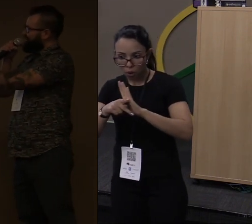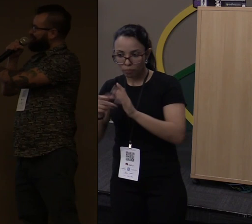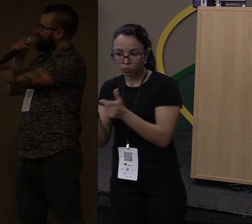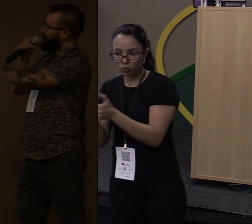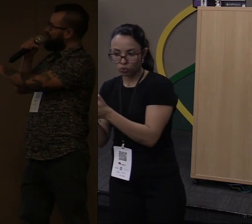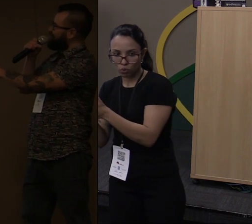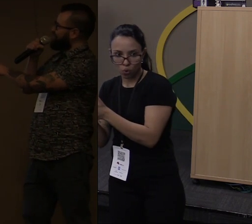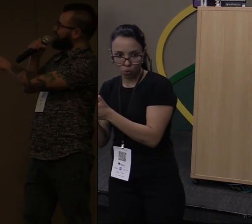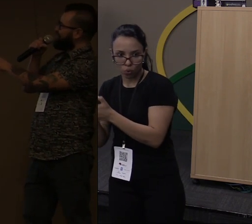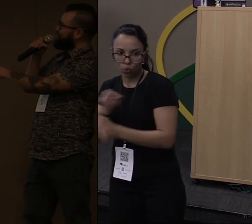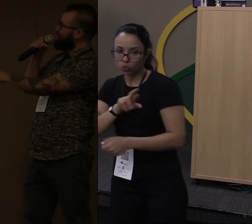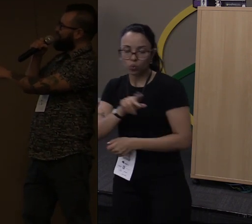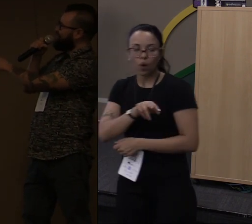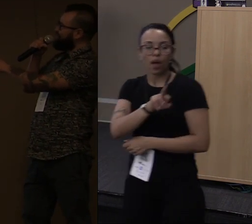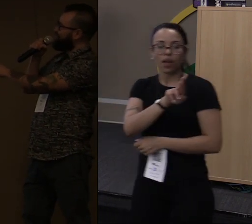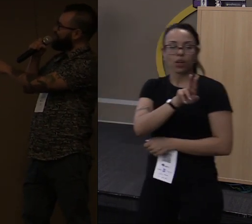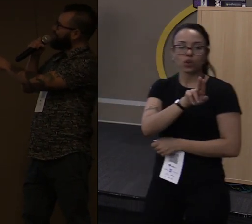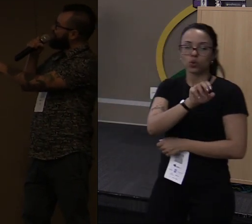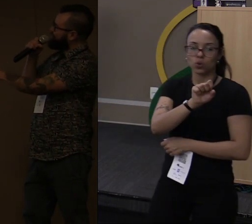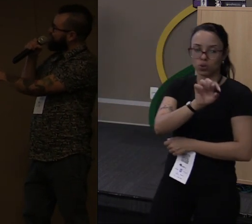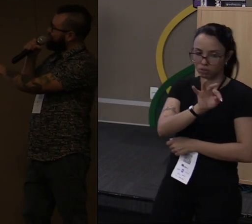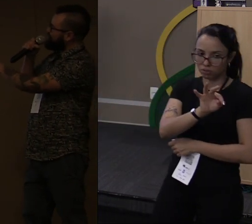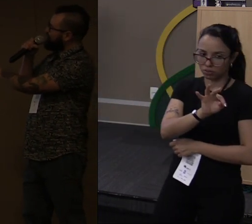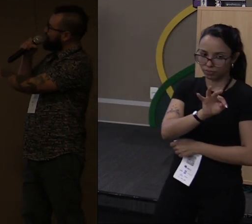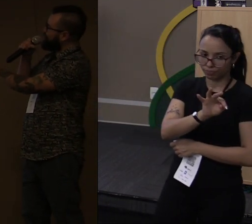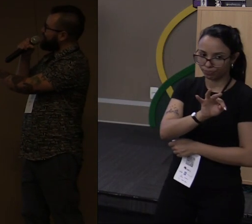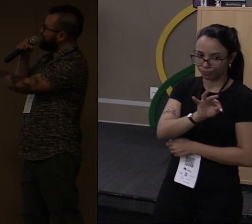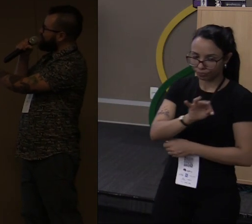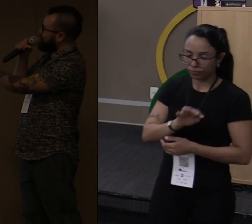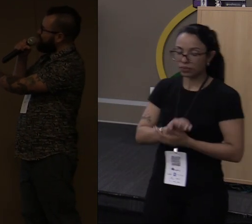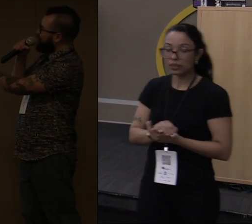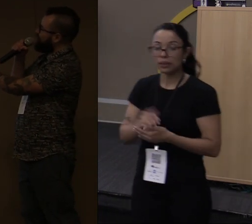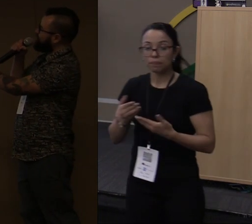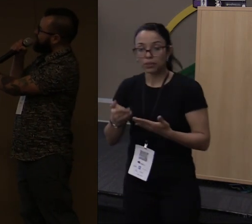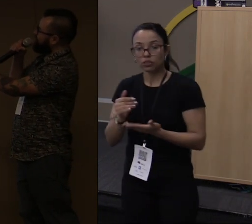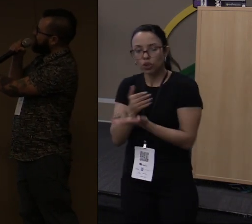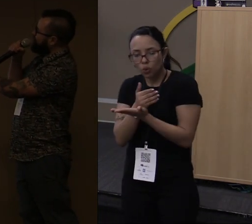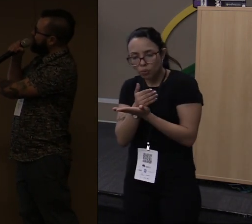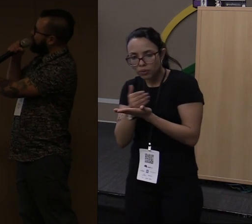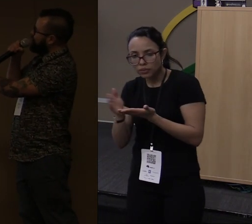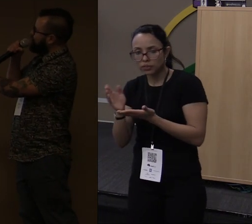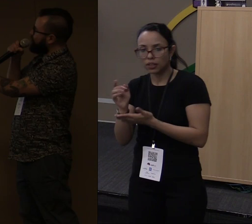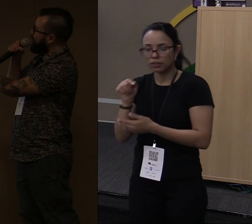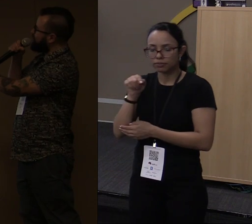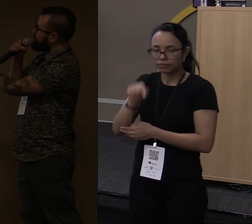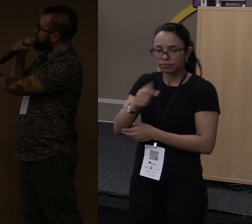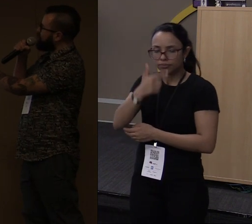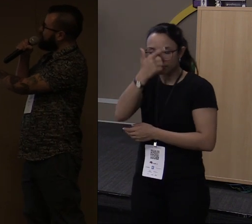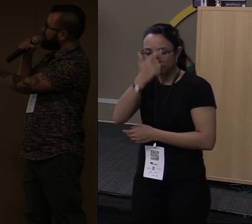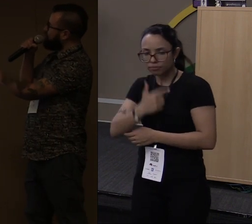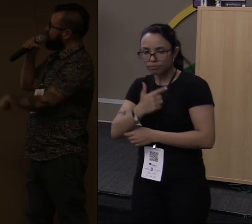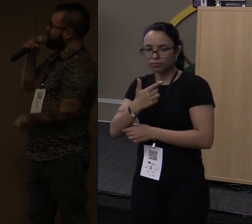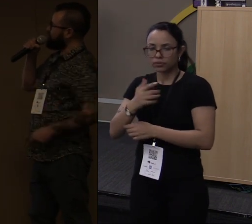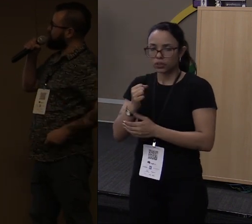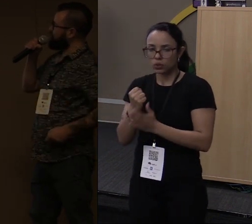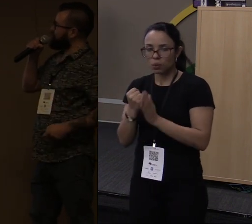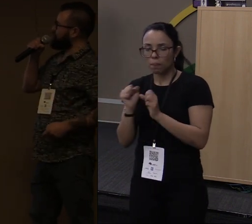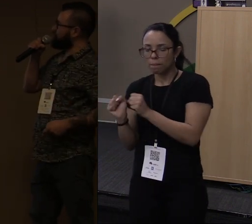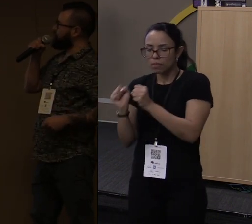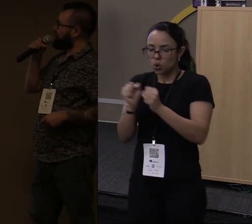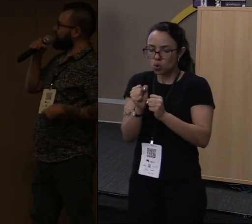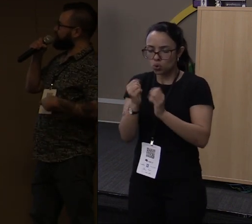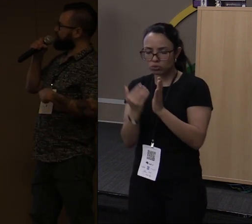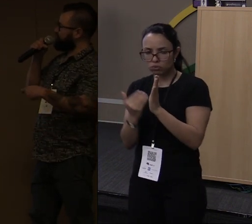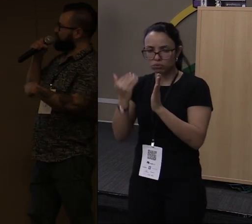Então é isso. Eu já comecei sendo esse cara aqui, cheio de poderes. Eu tenho uma poção mágica e eu consigo